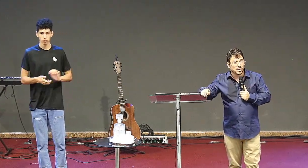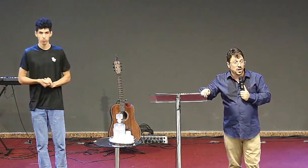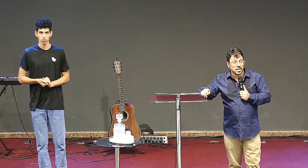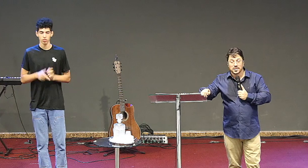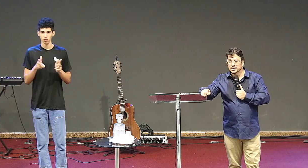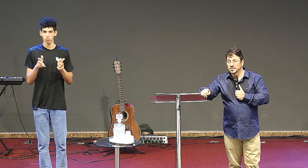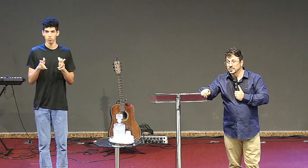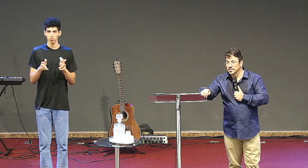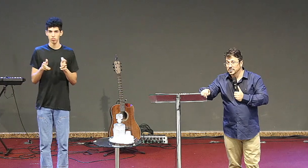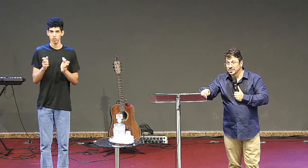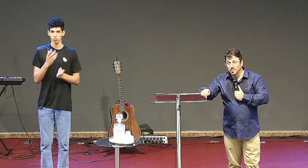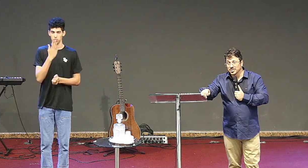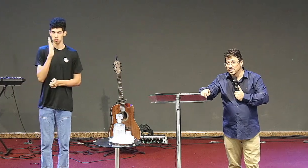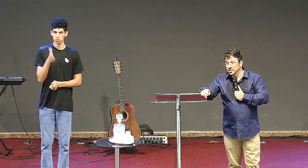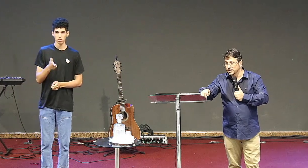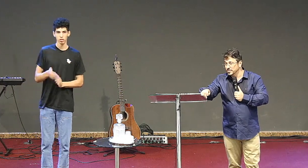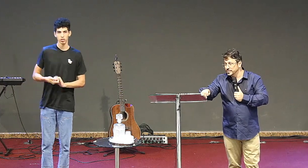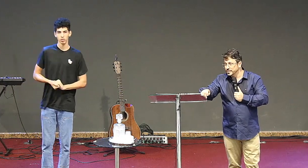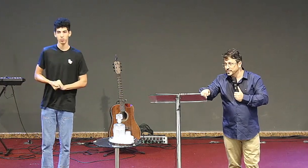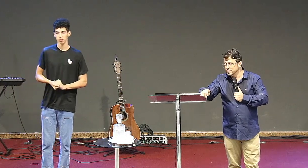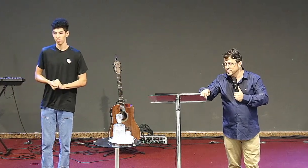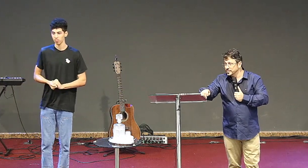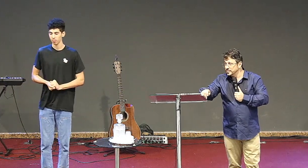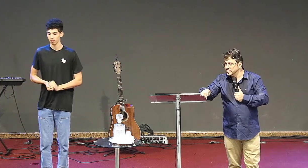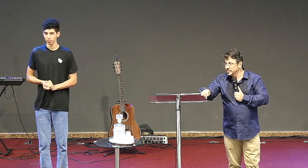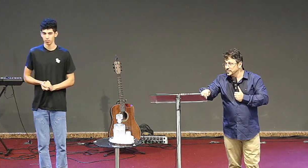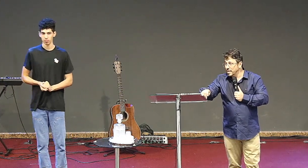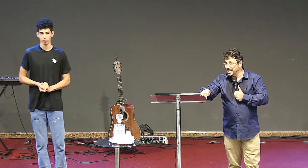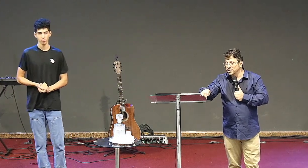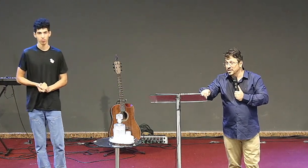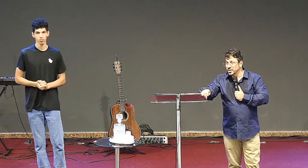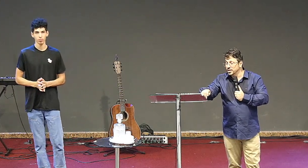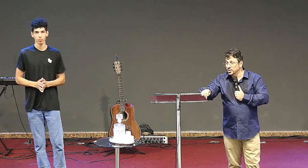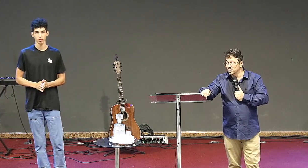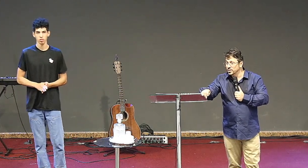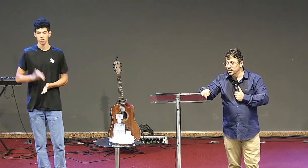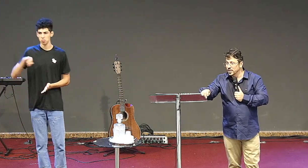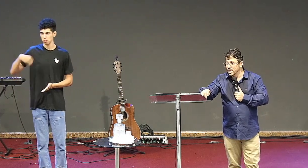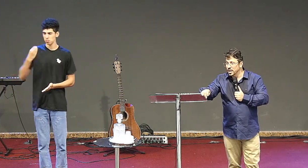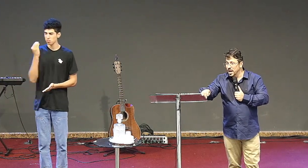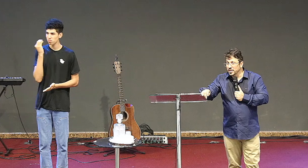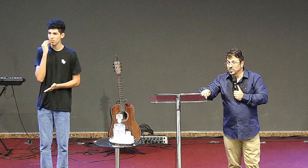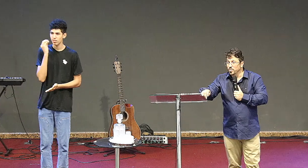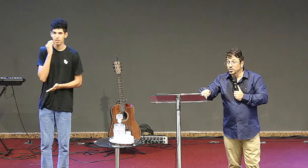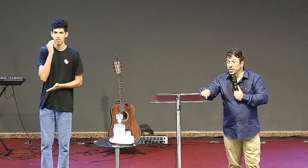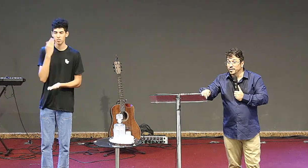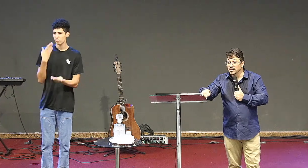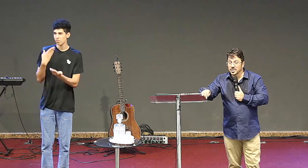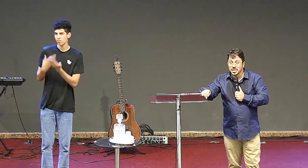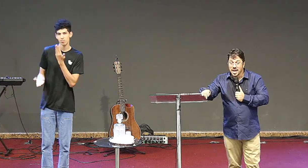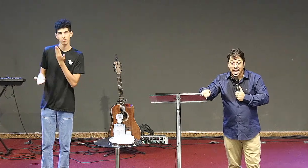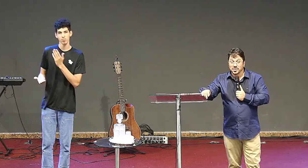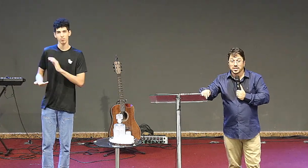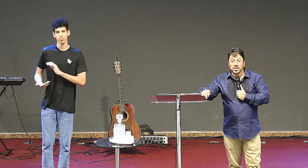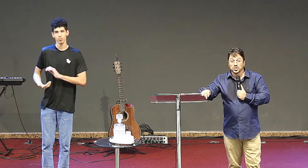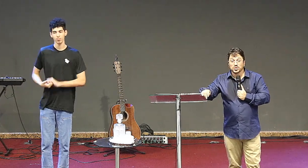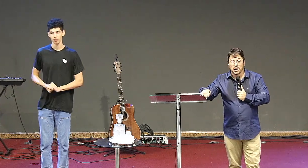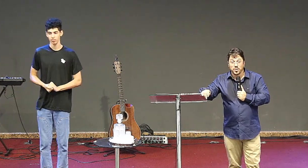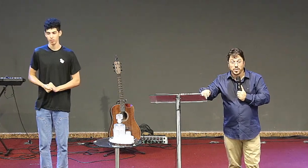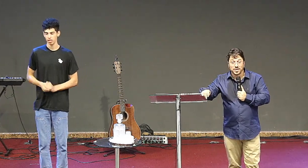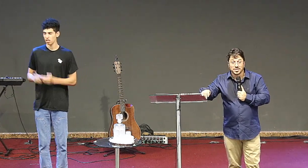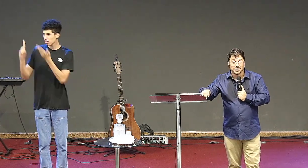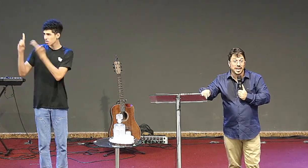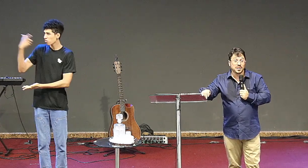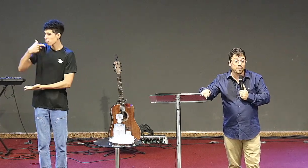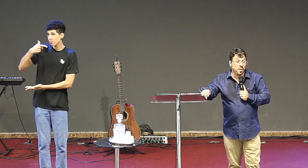vendo assim olha está passando está passando aquilo aquilo que eu podia fazer aquilo que Deus me